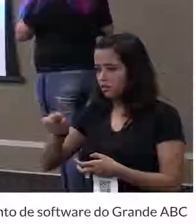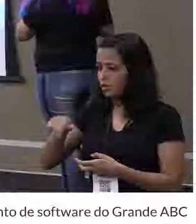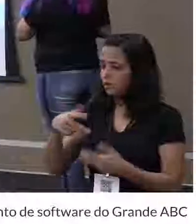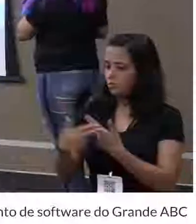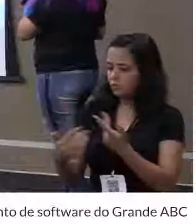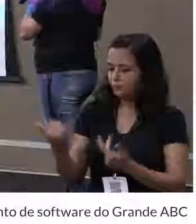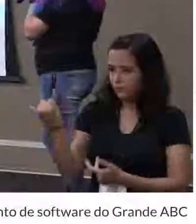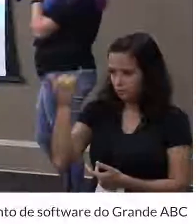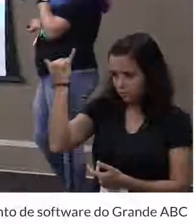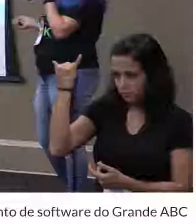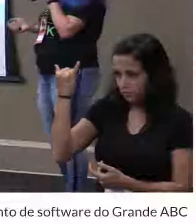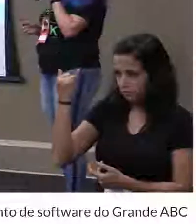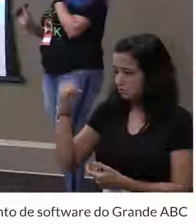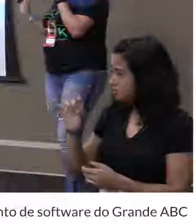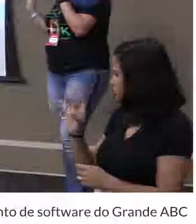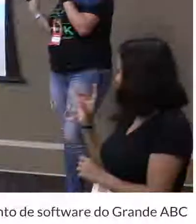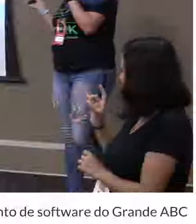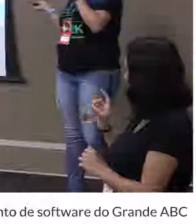Né? De boas.